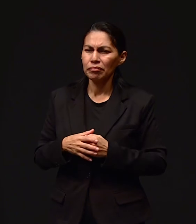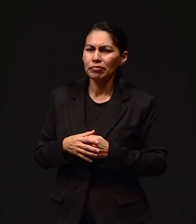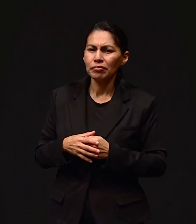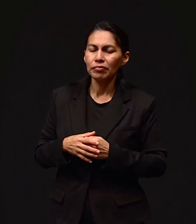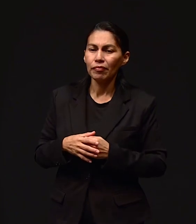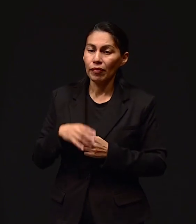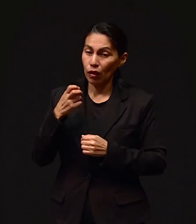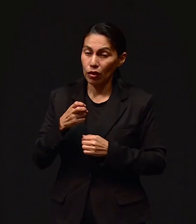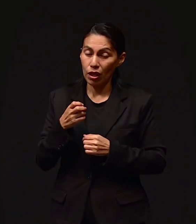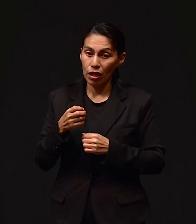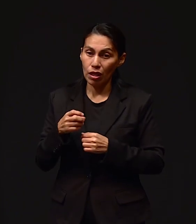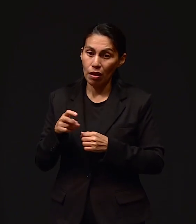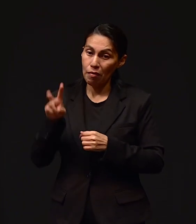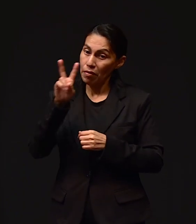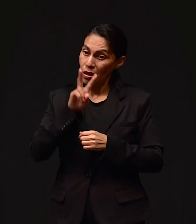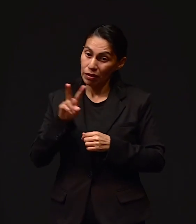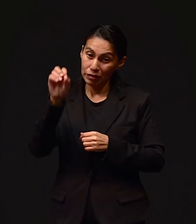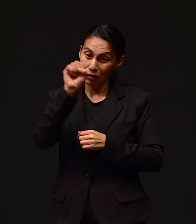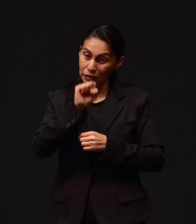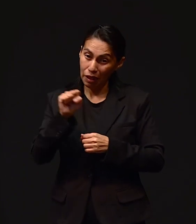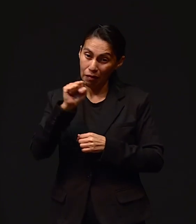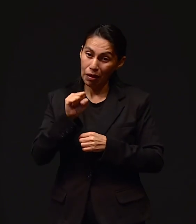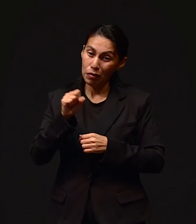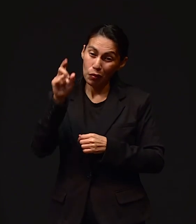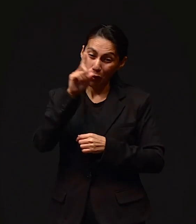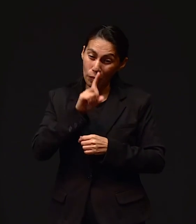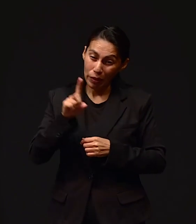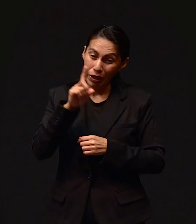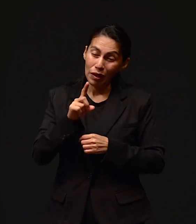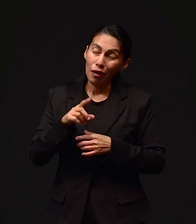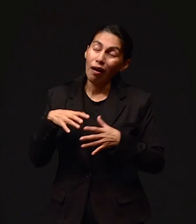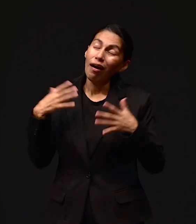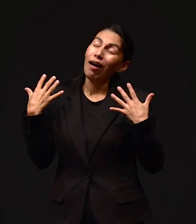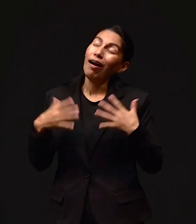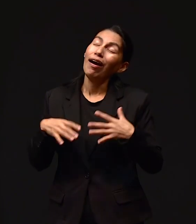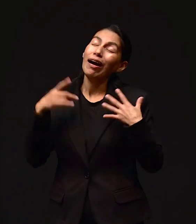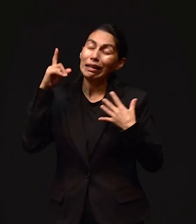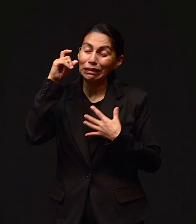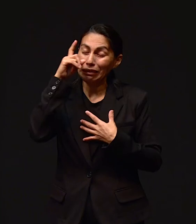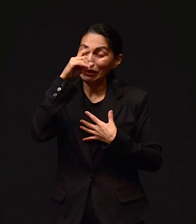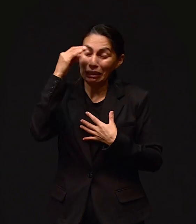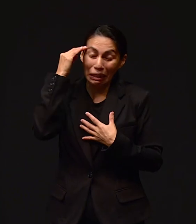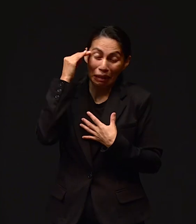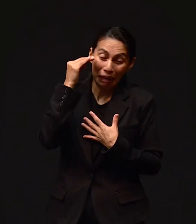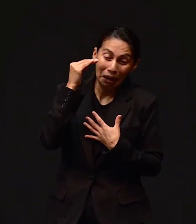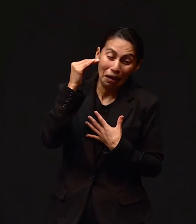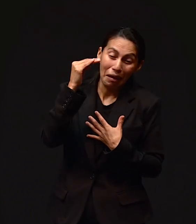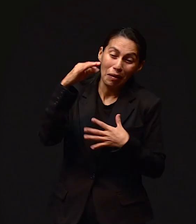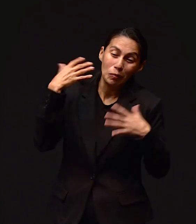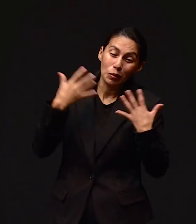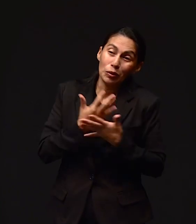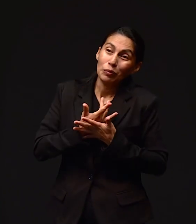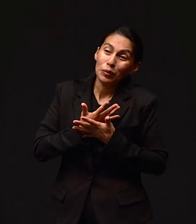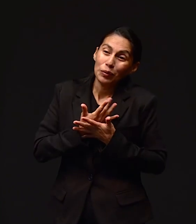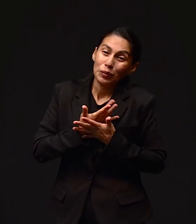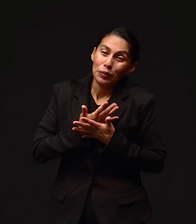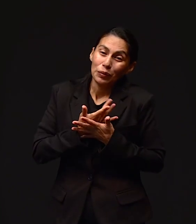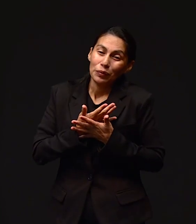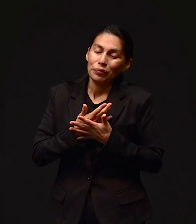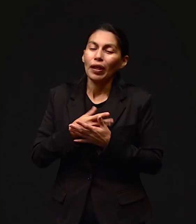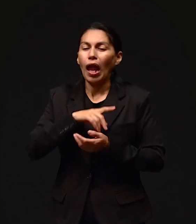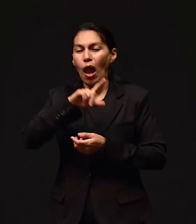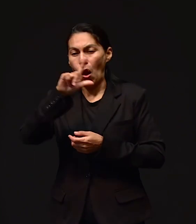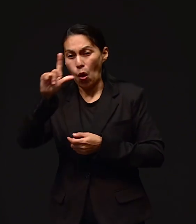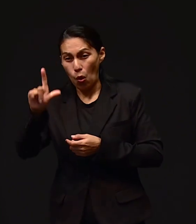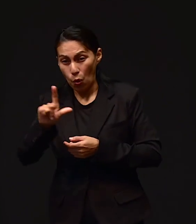ya nos pasó el fin de semana. Siento que fue un fin de semana un poquito largo para esperar. Y entonces ya el